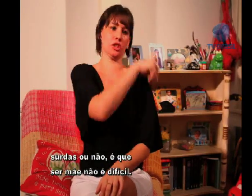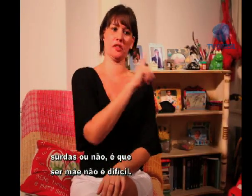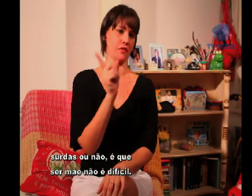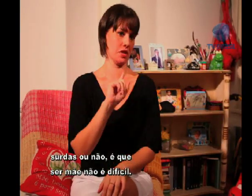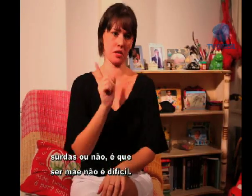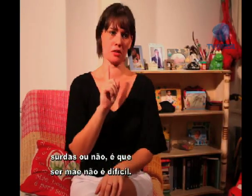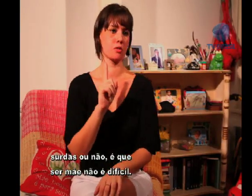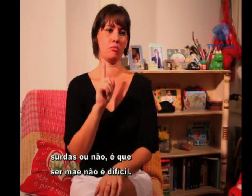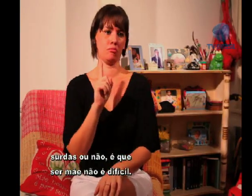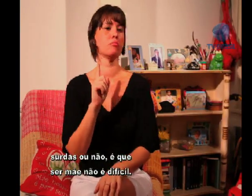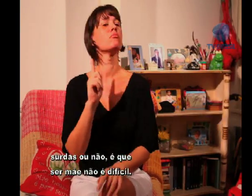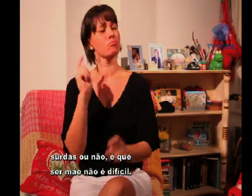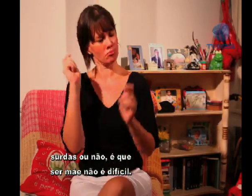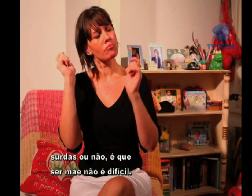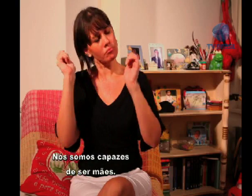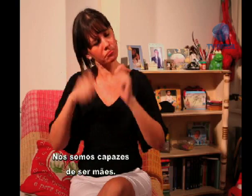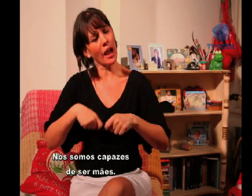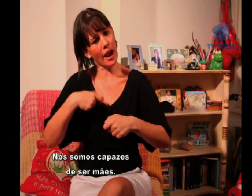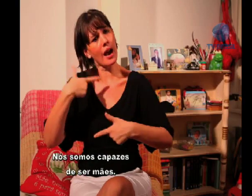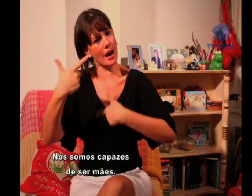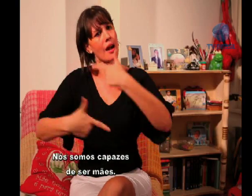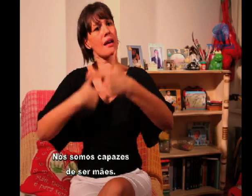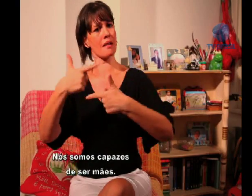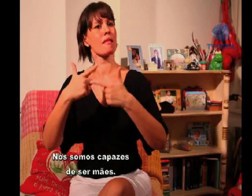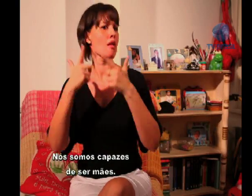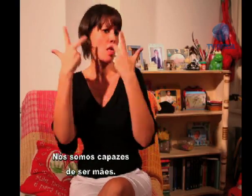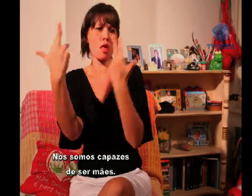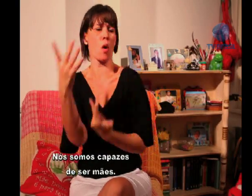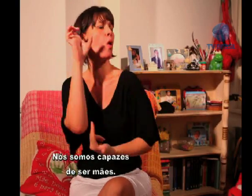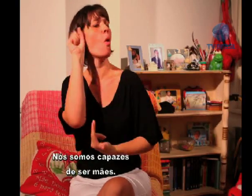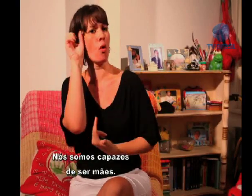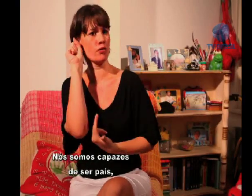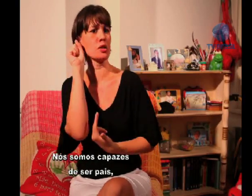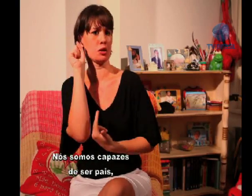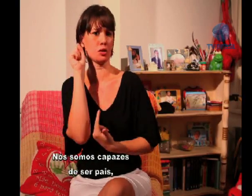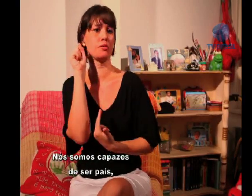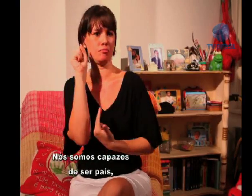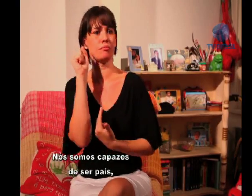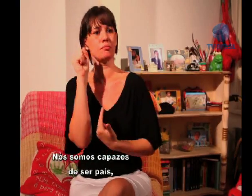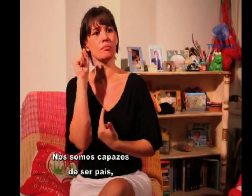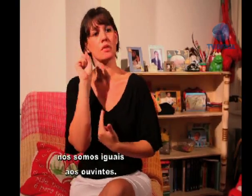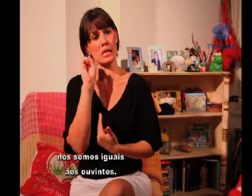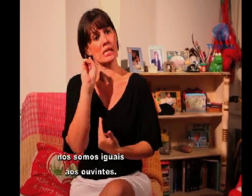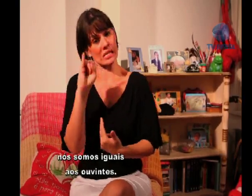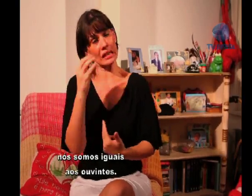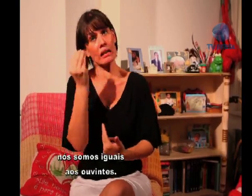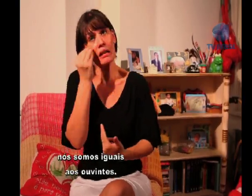mãe não é difícil. Nós somos capazes de ser mãe, nós somos capazes de ser pais, nós somos iguais às ouvintes.